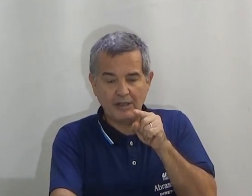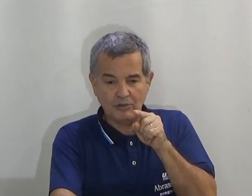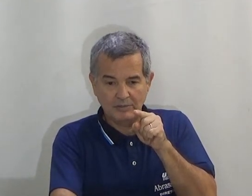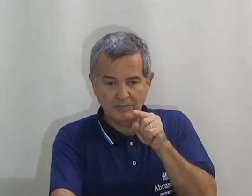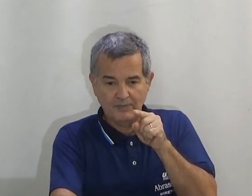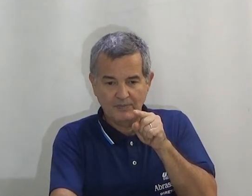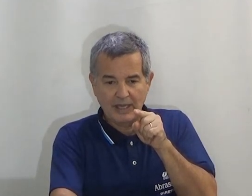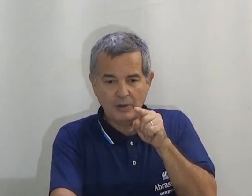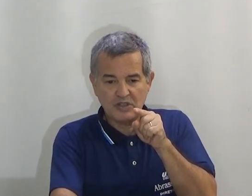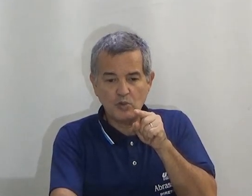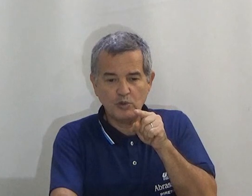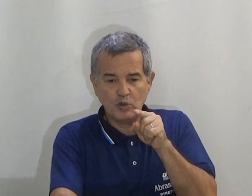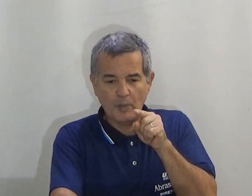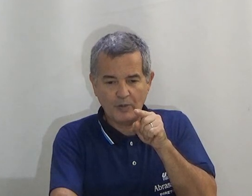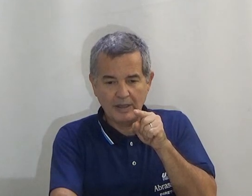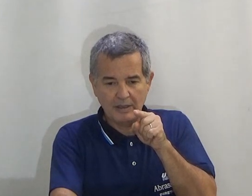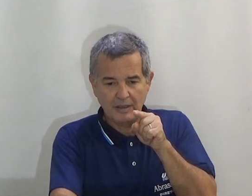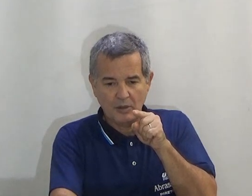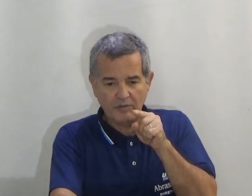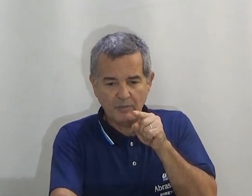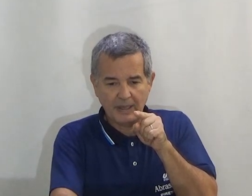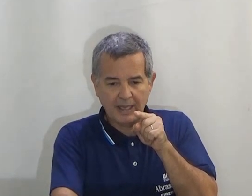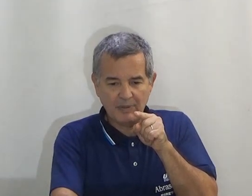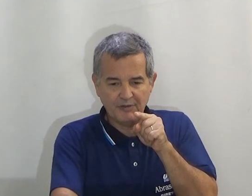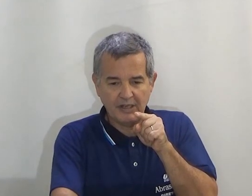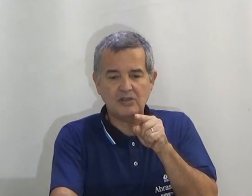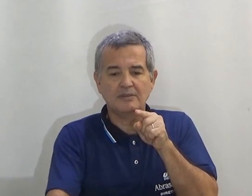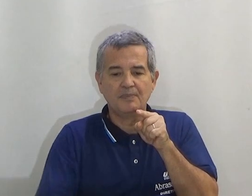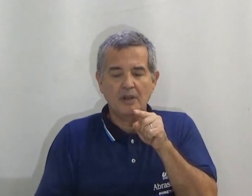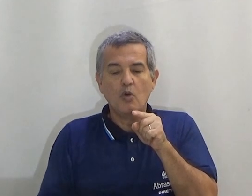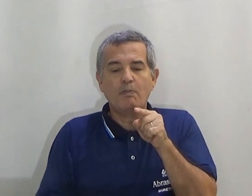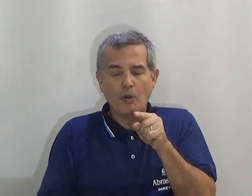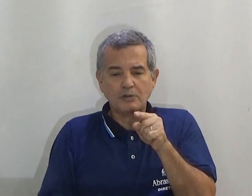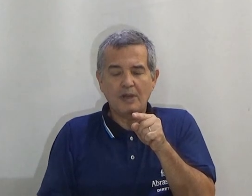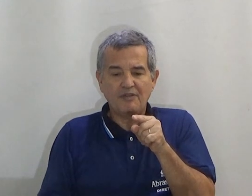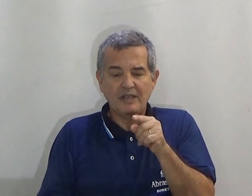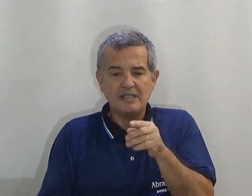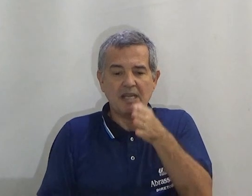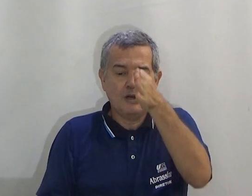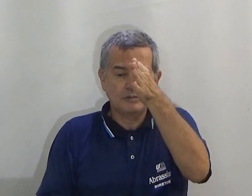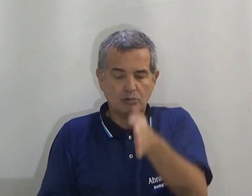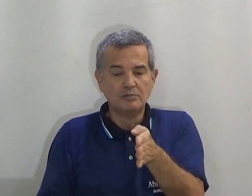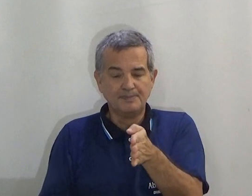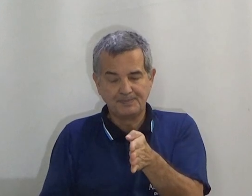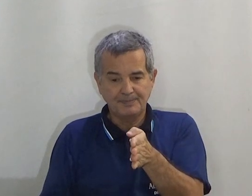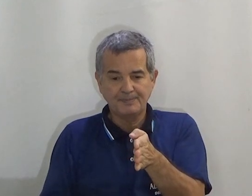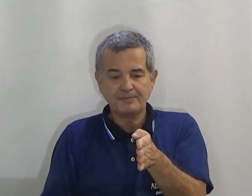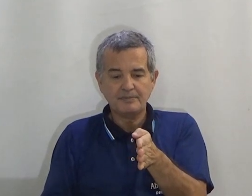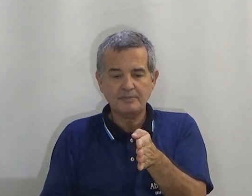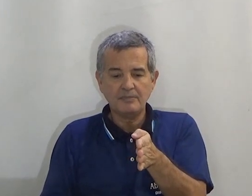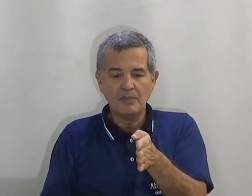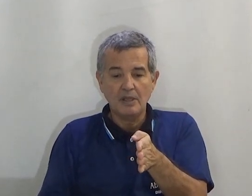do objeto. É o segundo tópico ali. Agora vamos para cá, para frente. O ponto referencial. Tum.